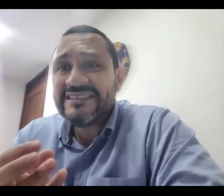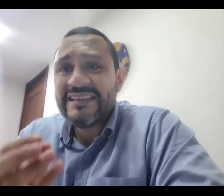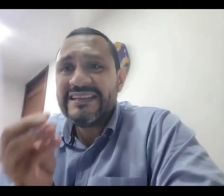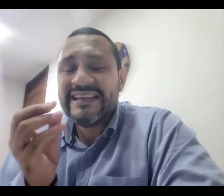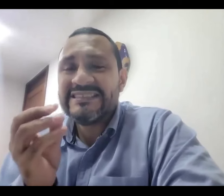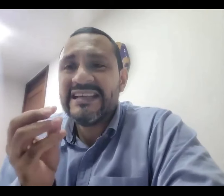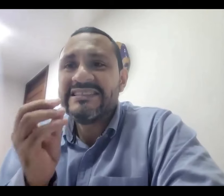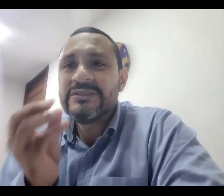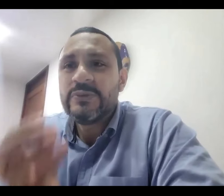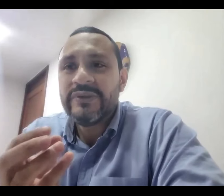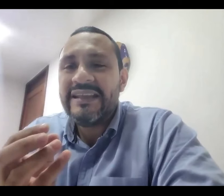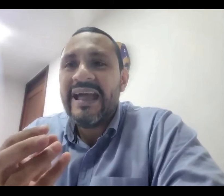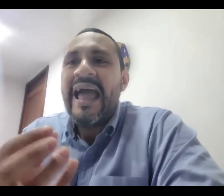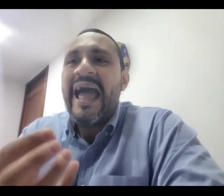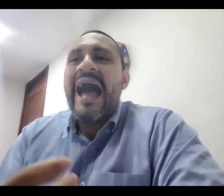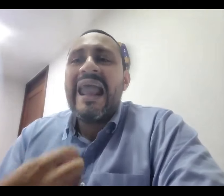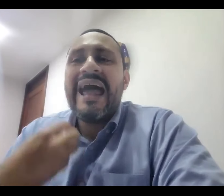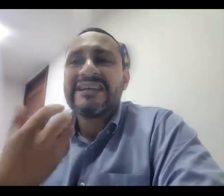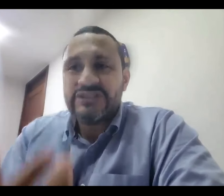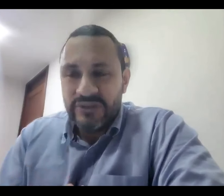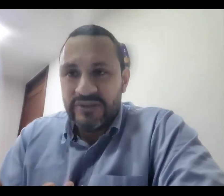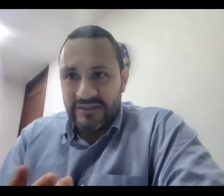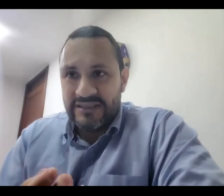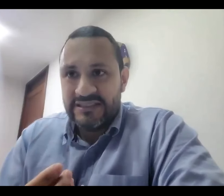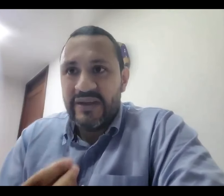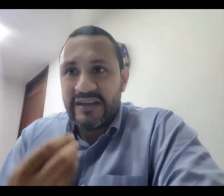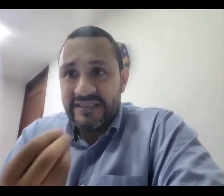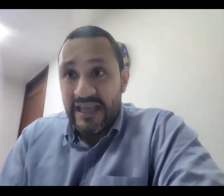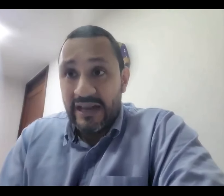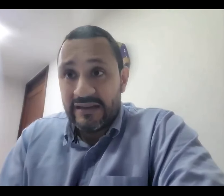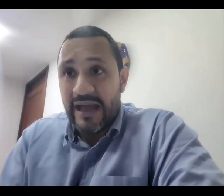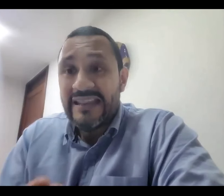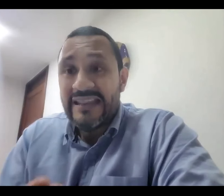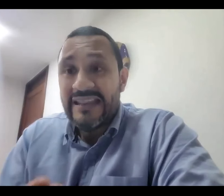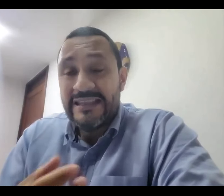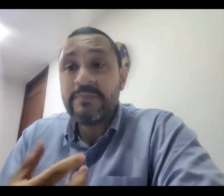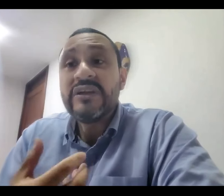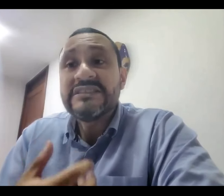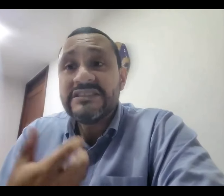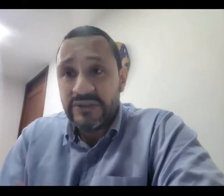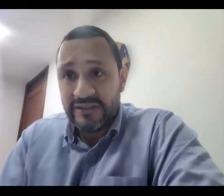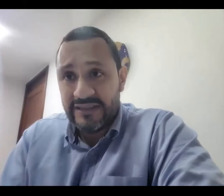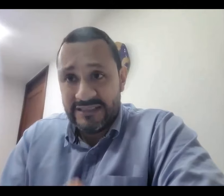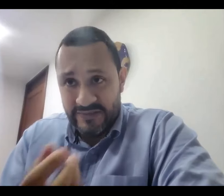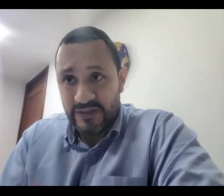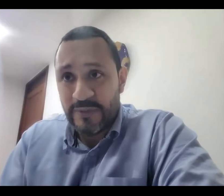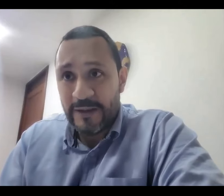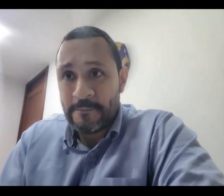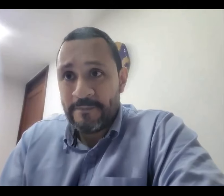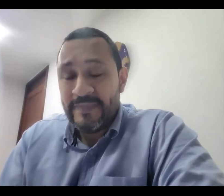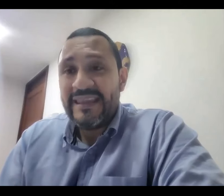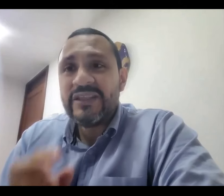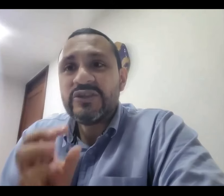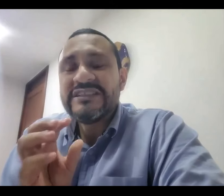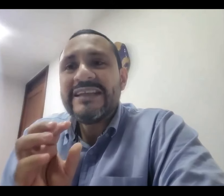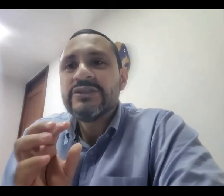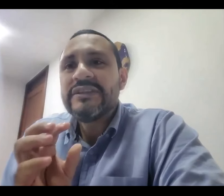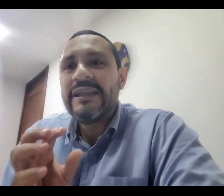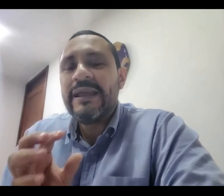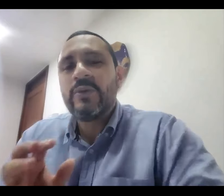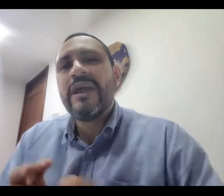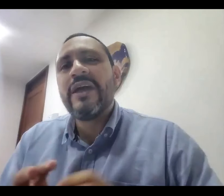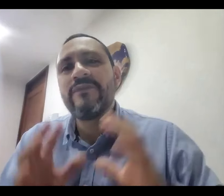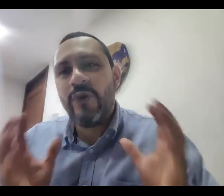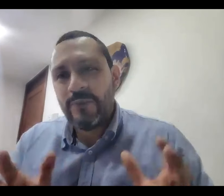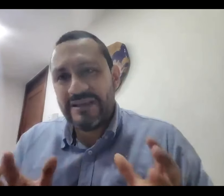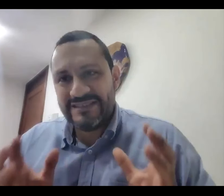competencia tiene que estar circuncrita a la acción que se va a realizar al tipo de decisión que se va a tomar entonces eso